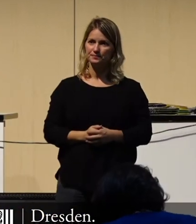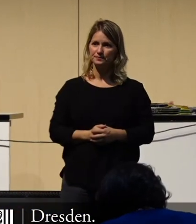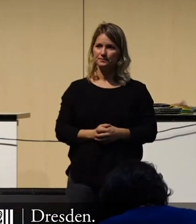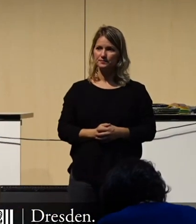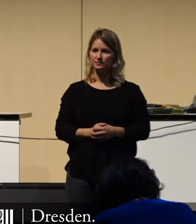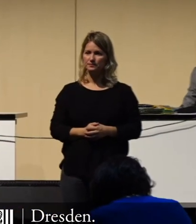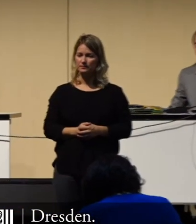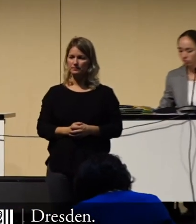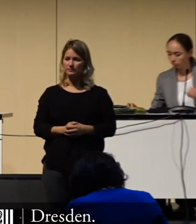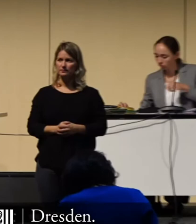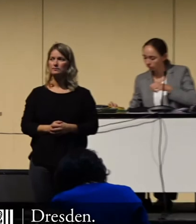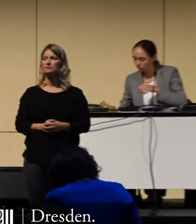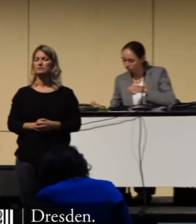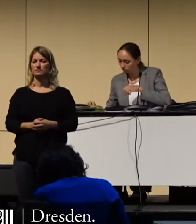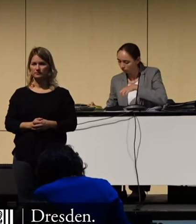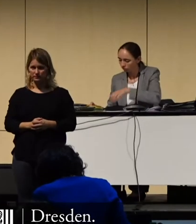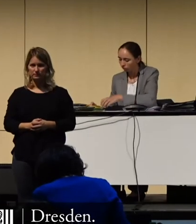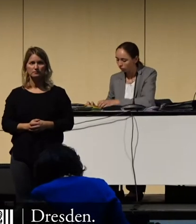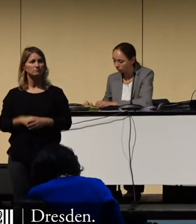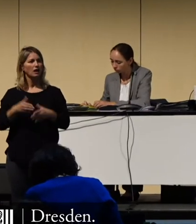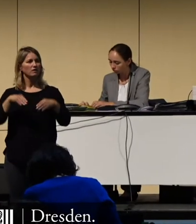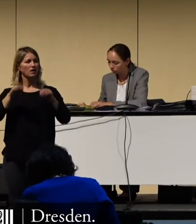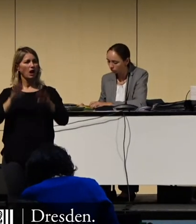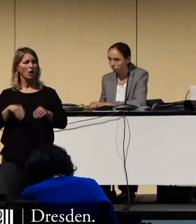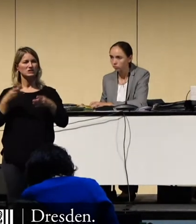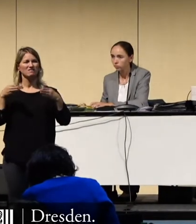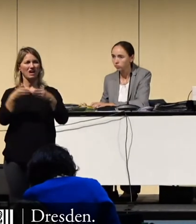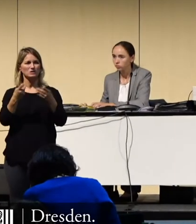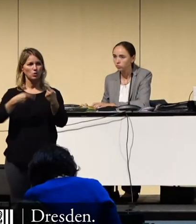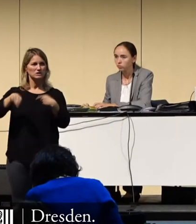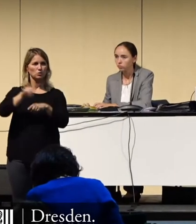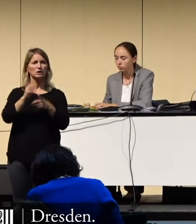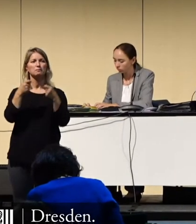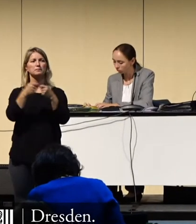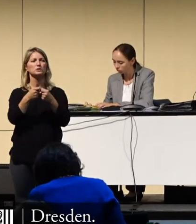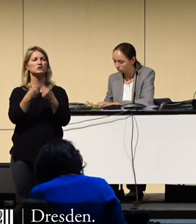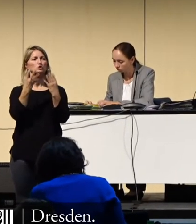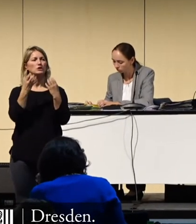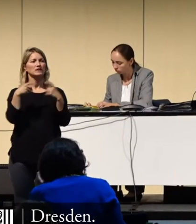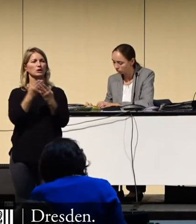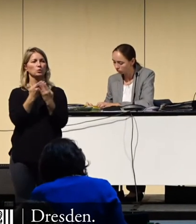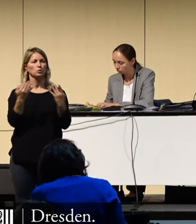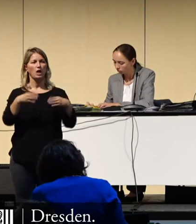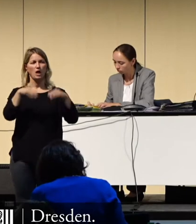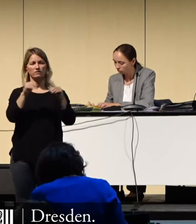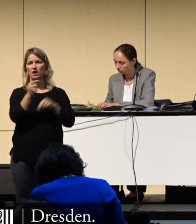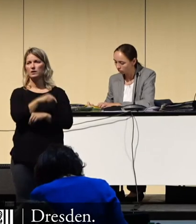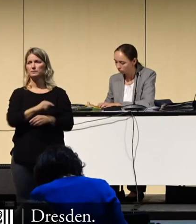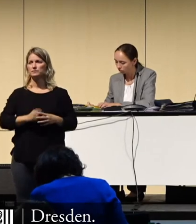So, damit steigen wir ein in die Fraktionsrunde. Es beginnt Bündnis 90 Die Grünen. Bitte schön.